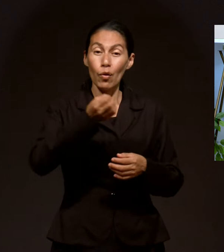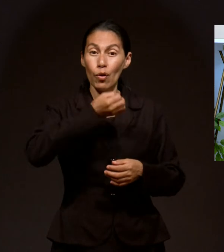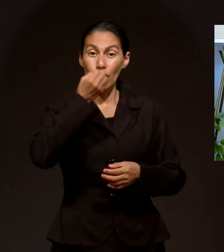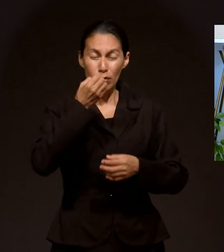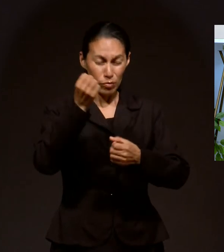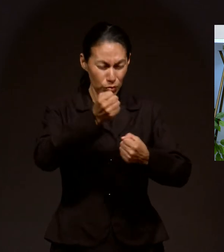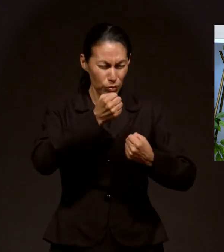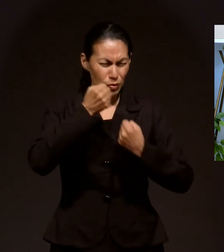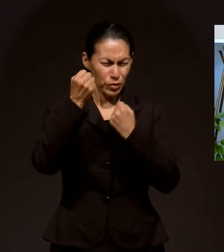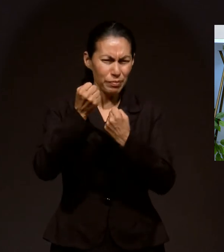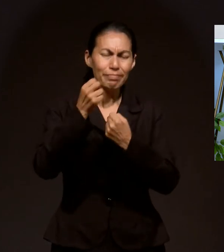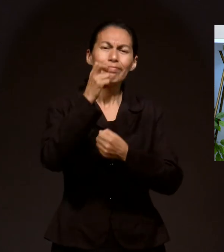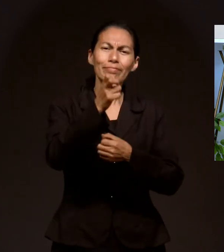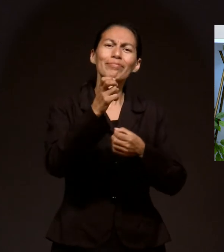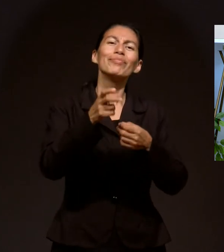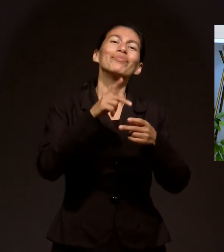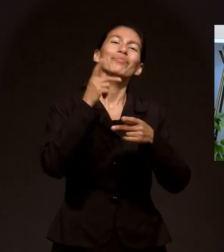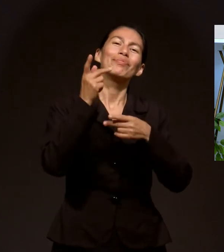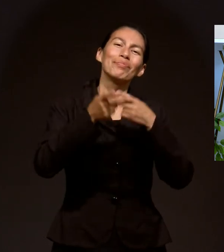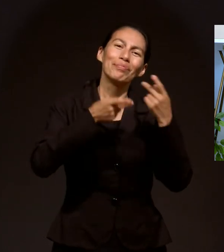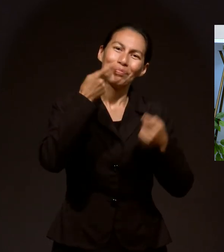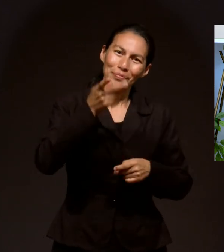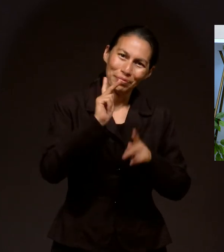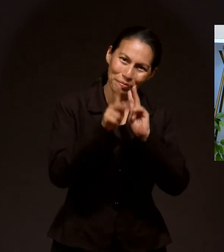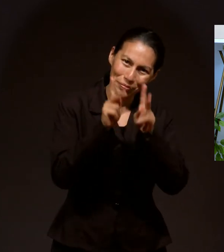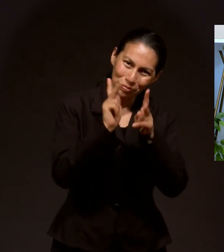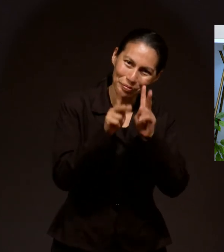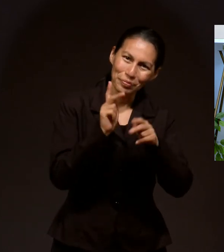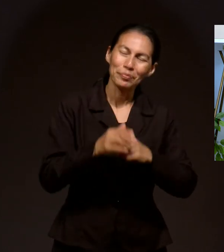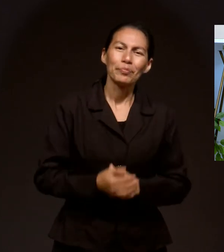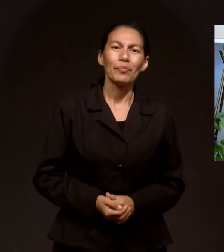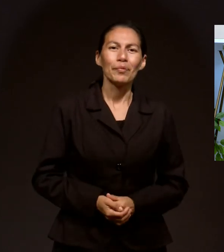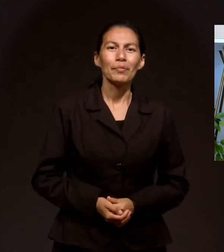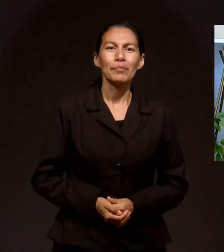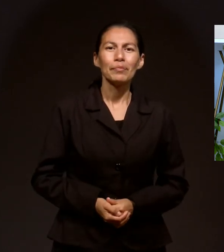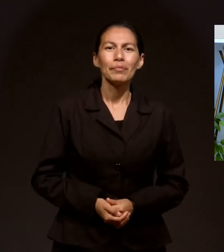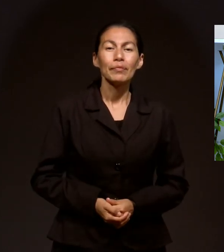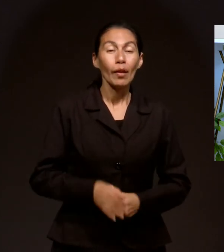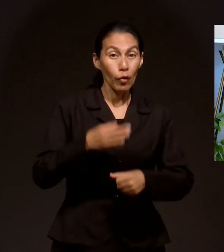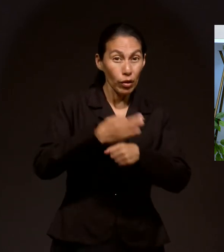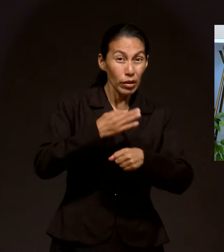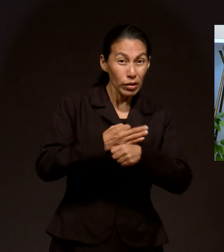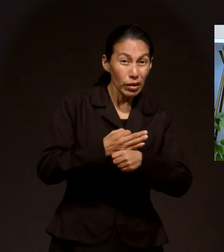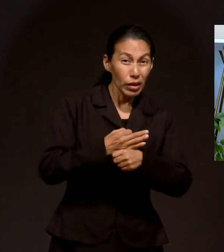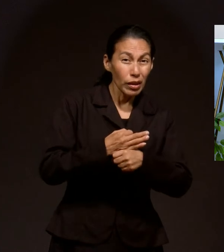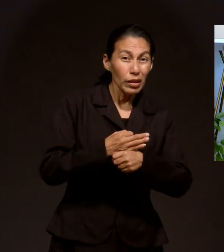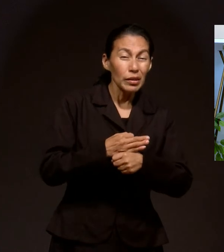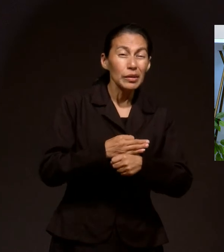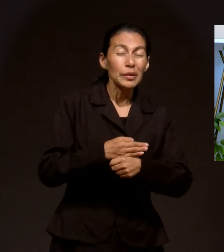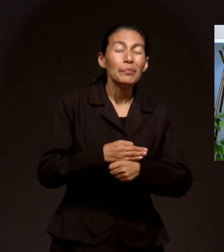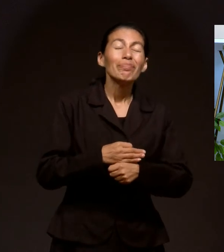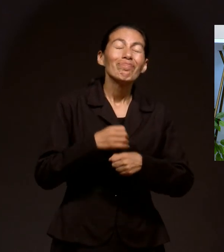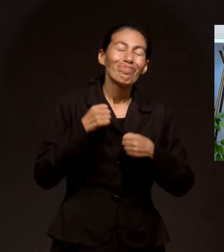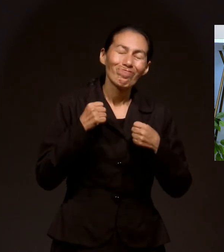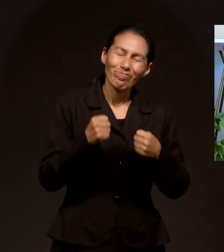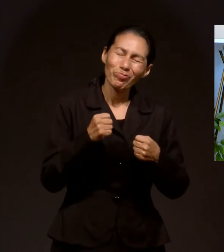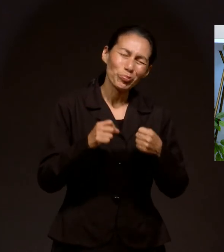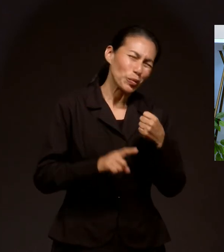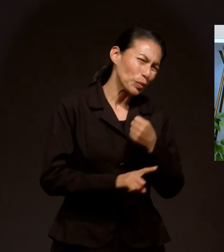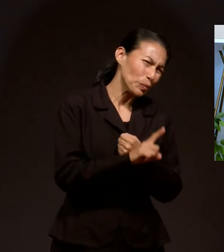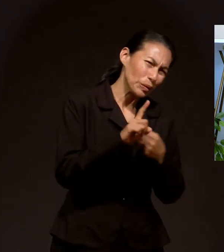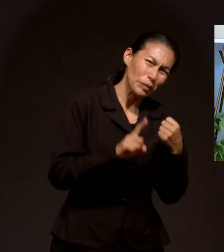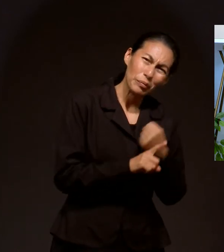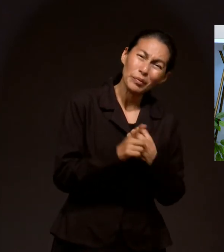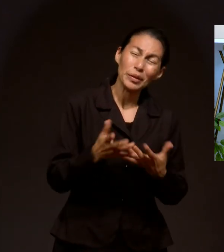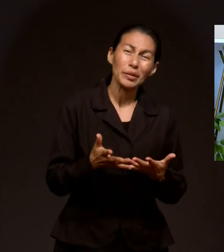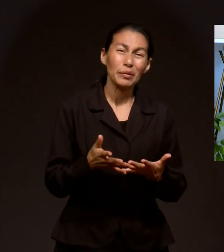oración. Sin duda alguna, vivimos en un tiempo muy peligroso,